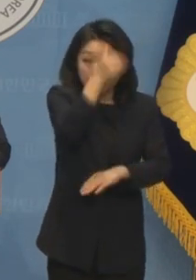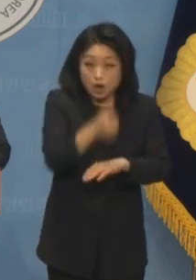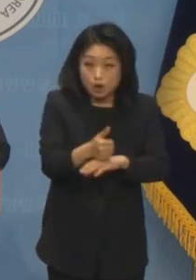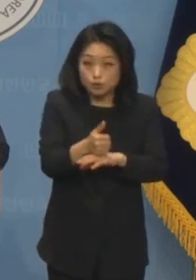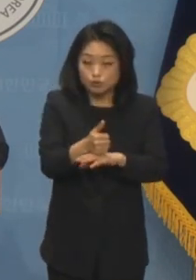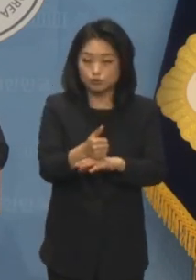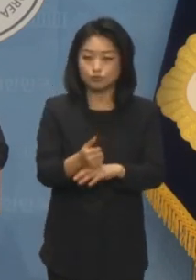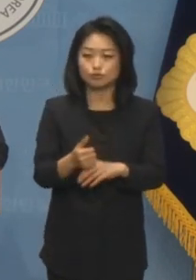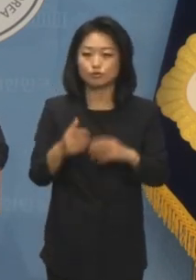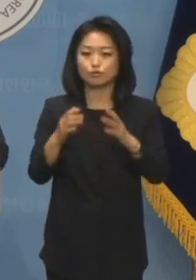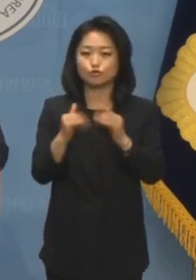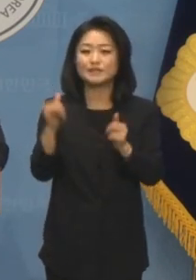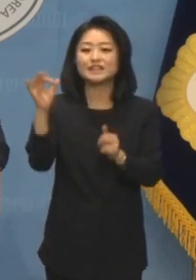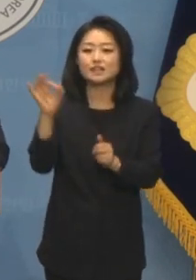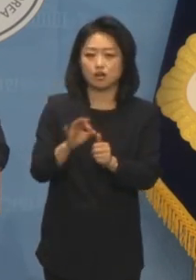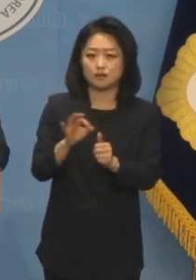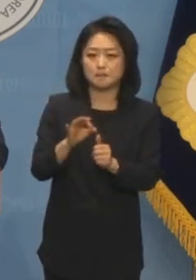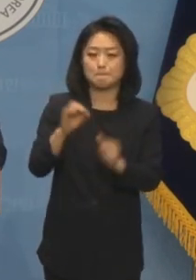파산할 수도 있습니다.